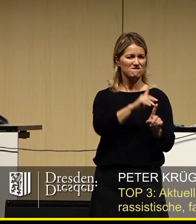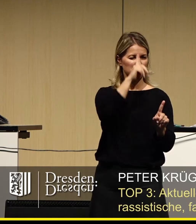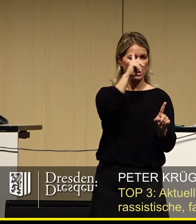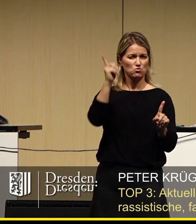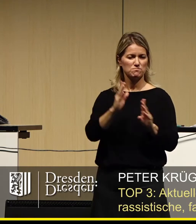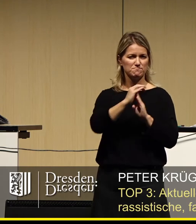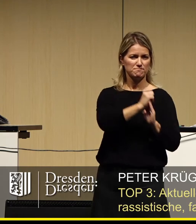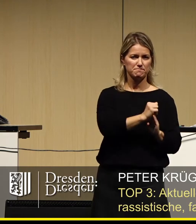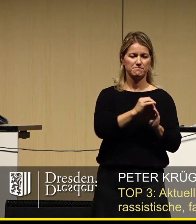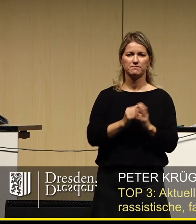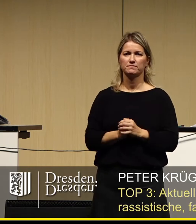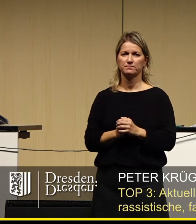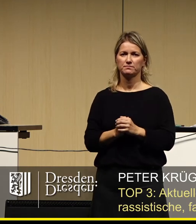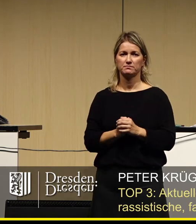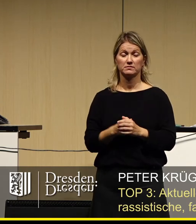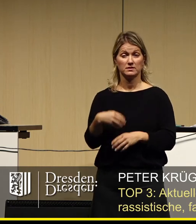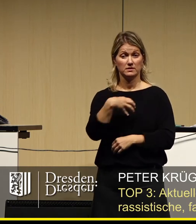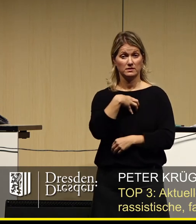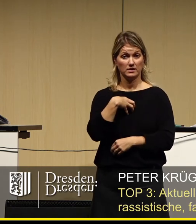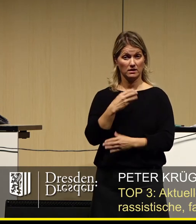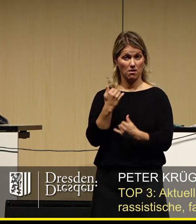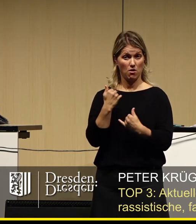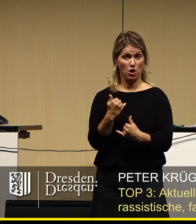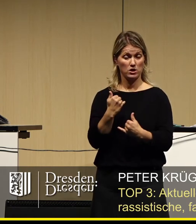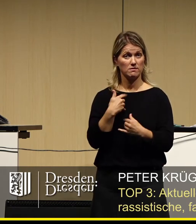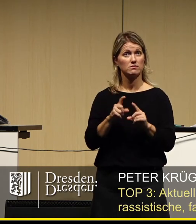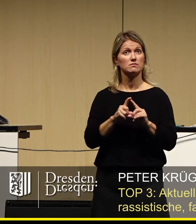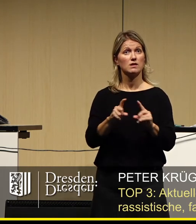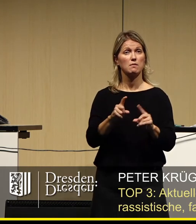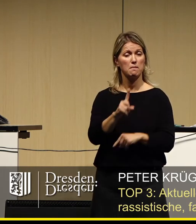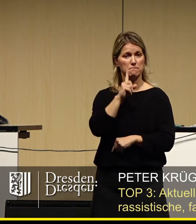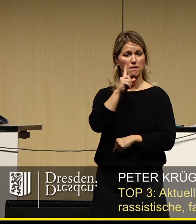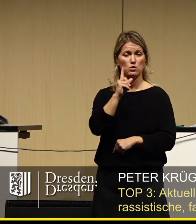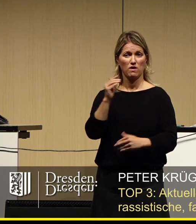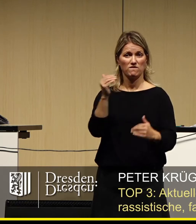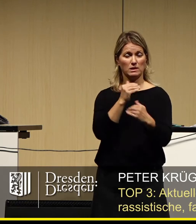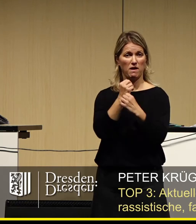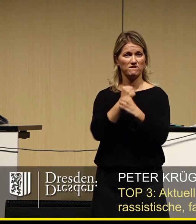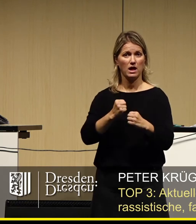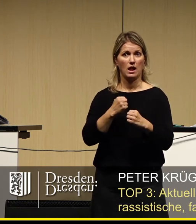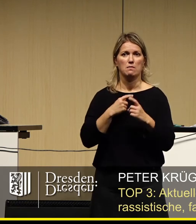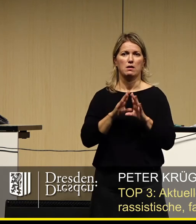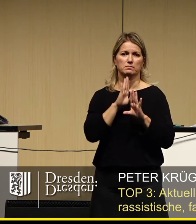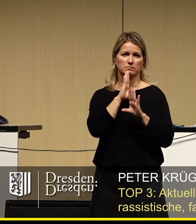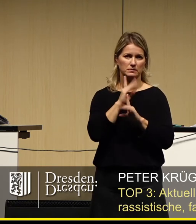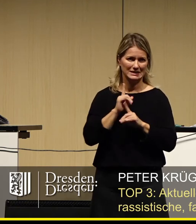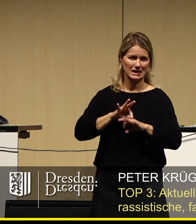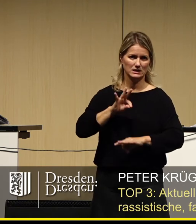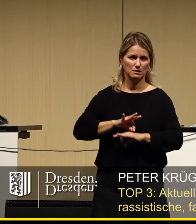Wenn man heute in Dresden über Meinungs und Versammlungsfreiheit spricht, sollte man sehr sensibel damit umgehen.